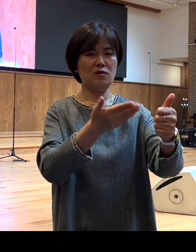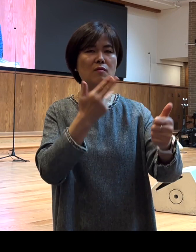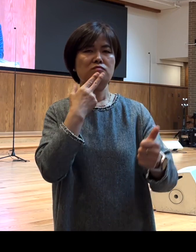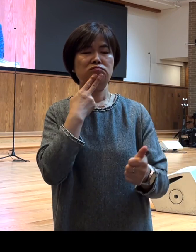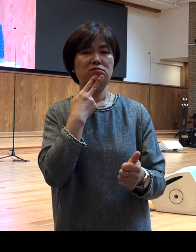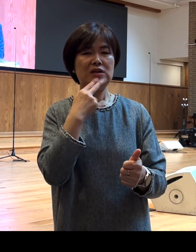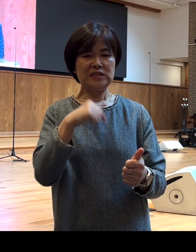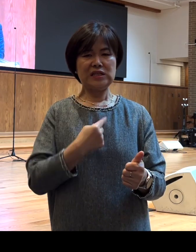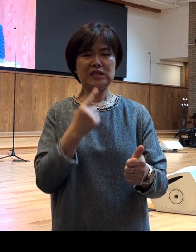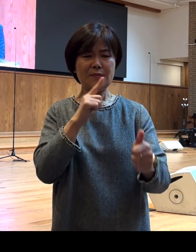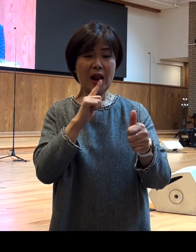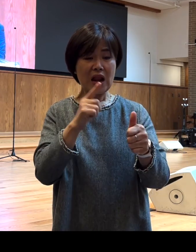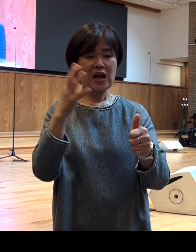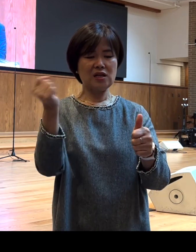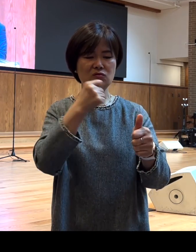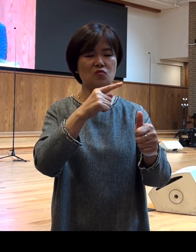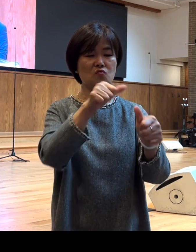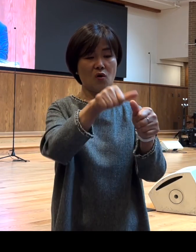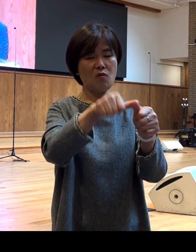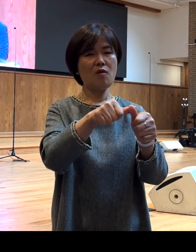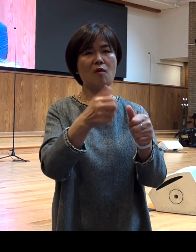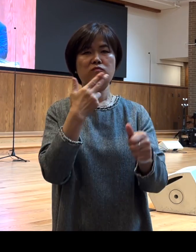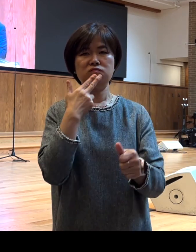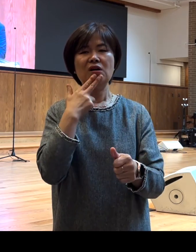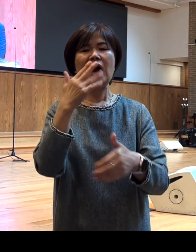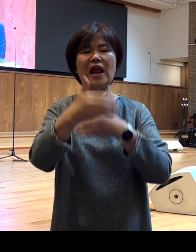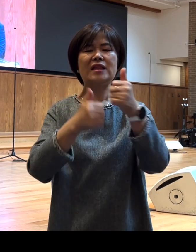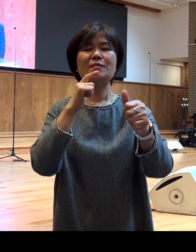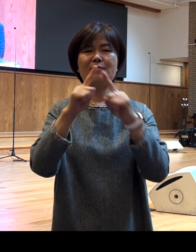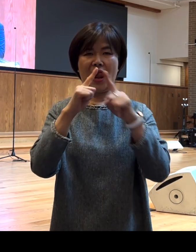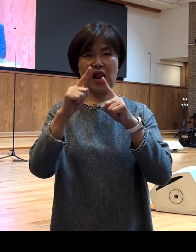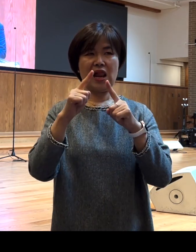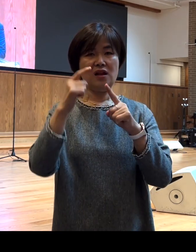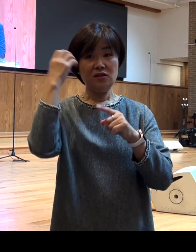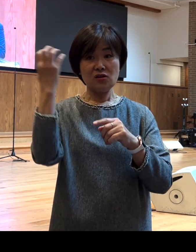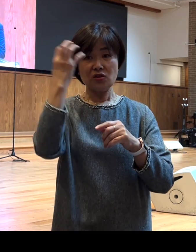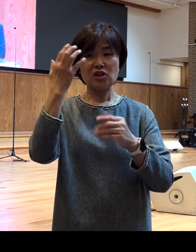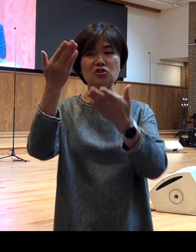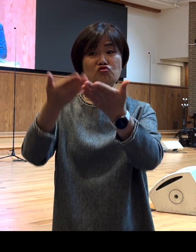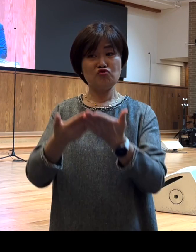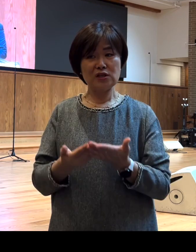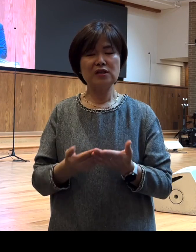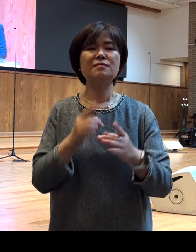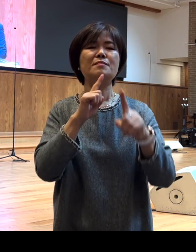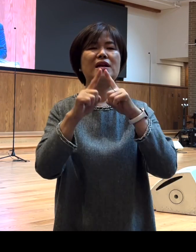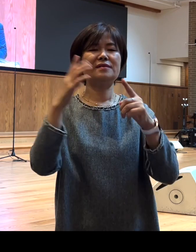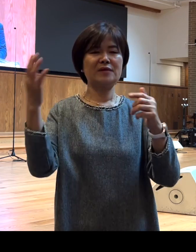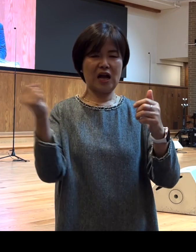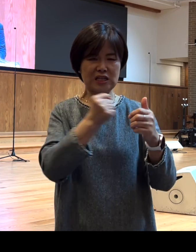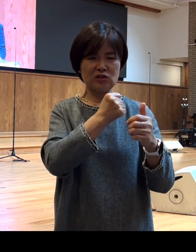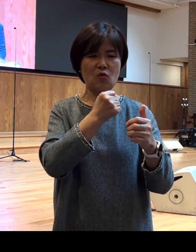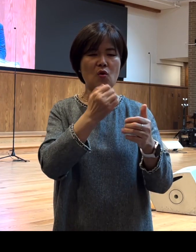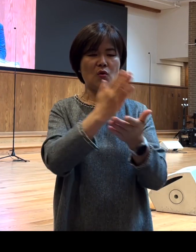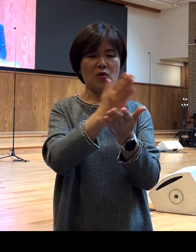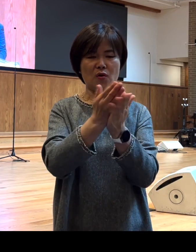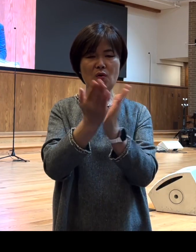성도들을 권면한 것이 아니라 하나님의 말로 성령께서 주시는 말씀으로 여러 지방의 제자들을